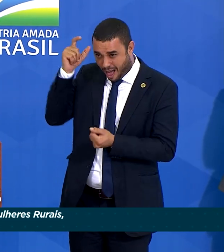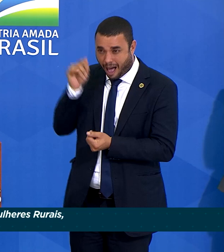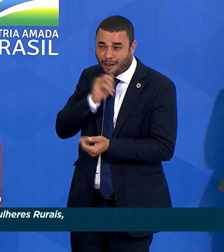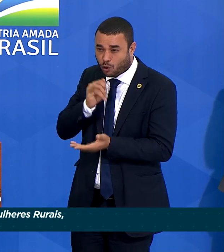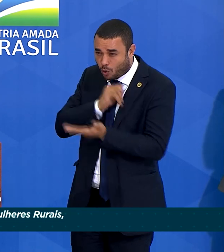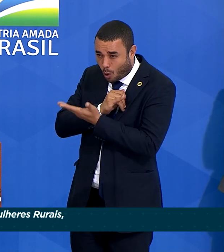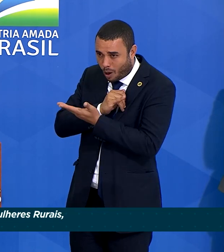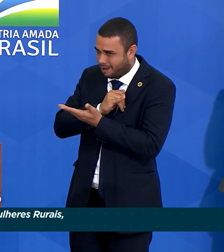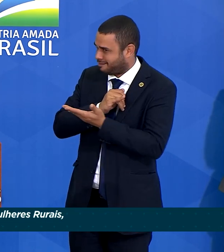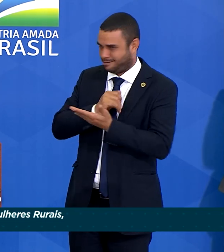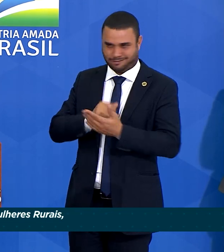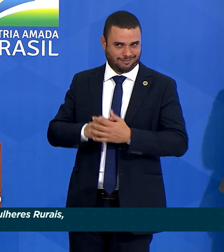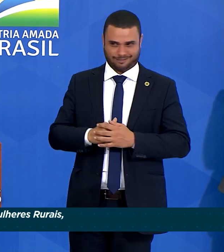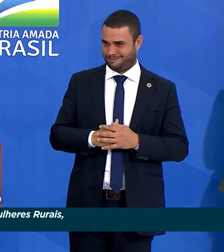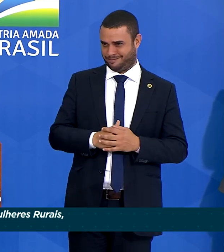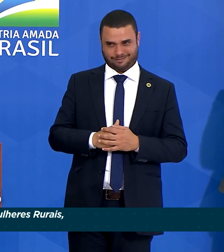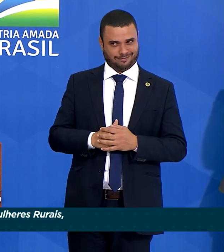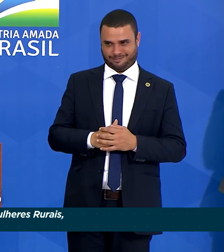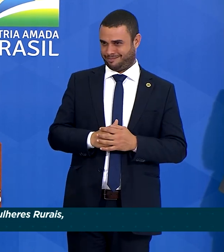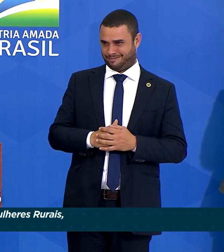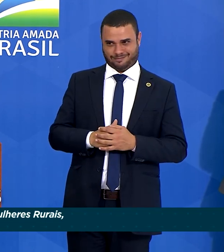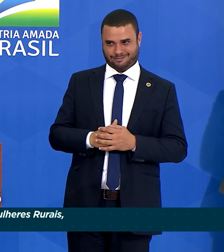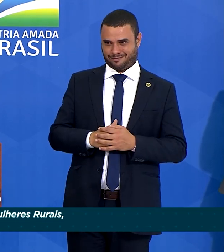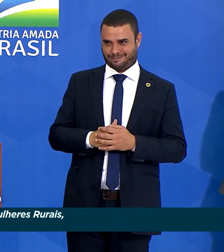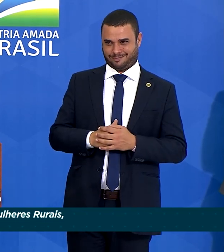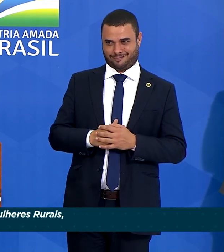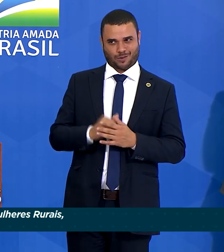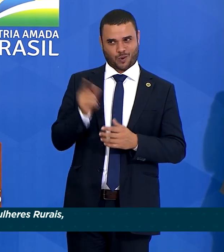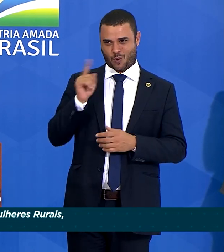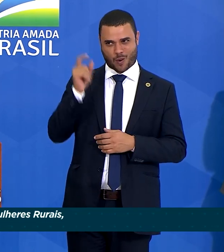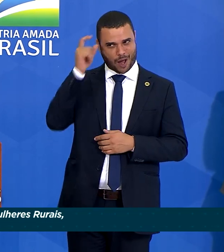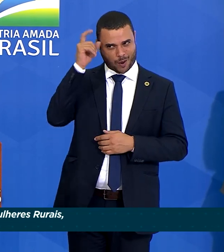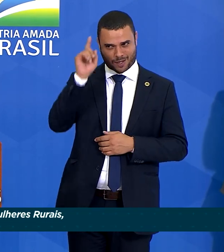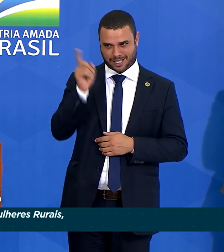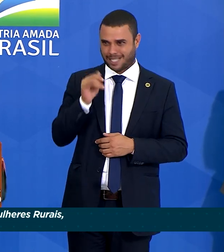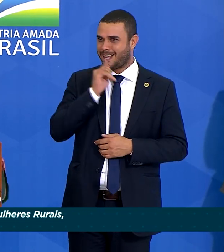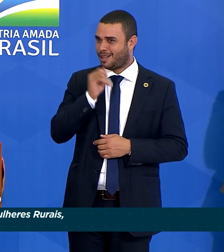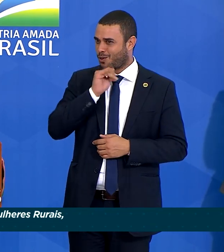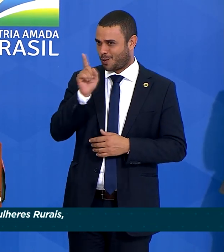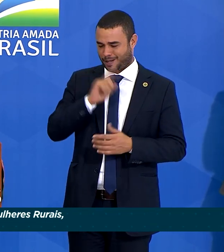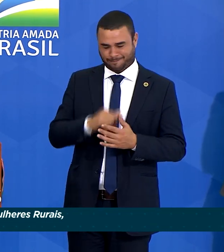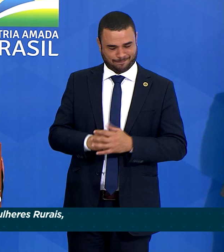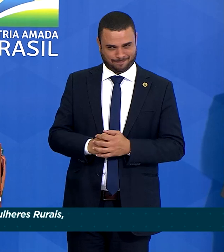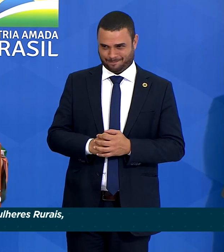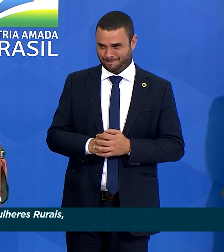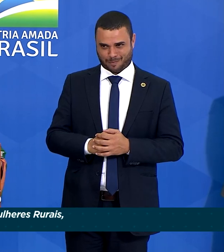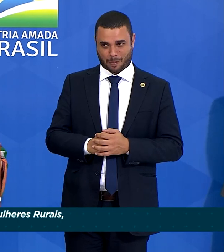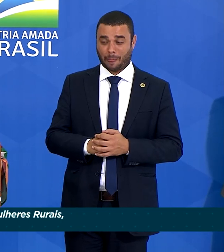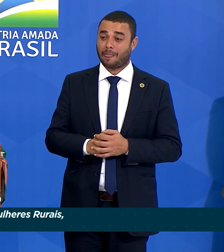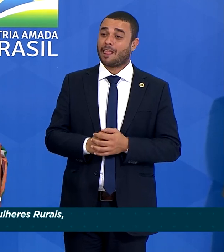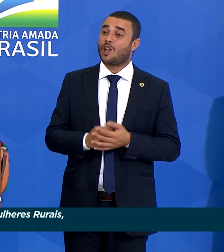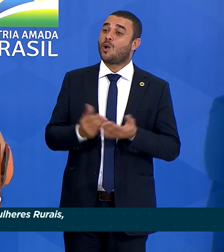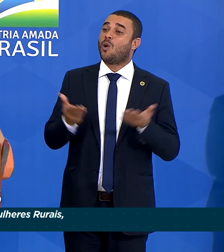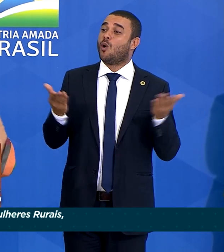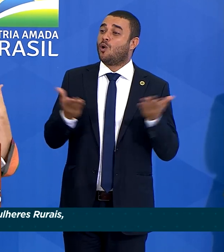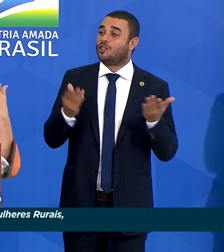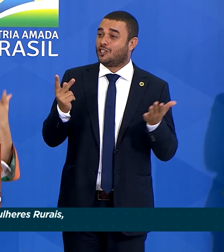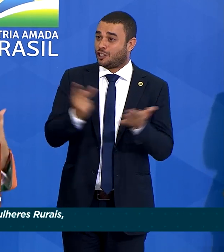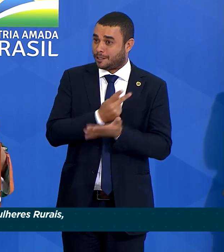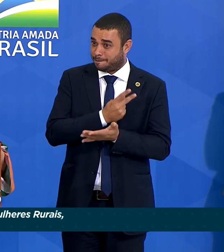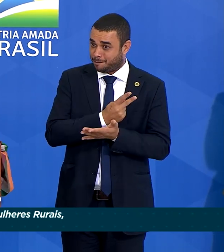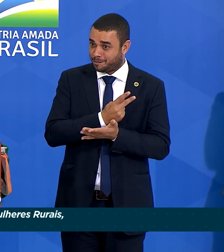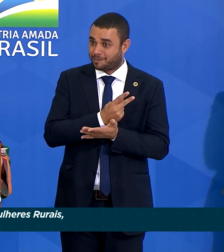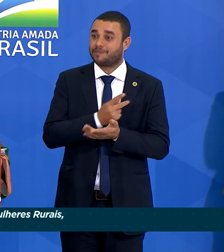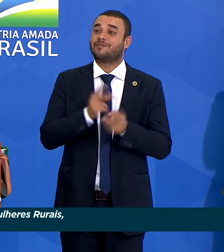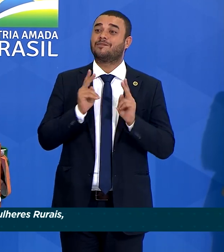não é, não é. O que está acontecendo aqui hoje também acontece